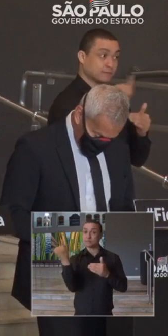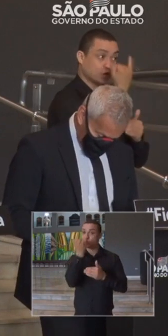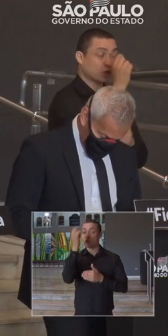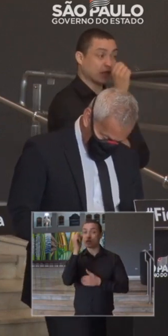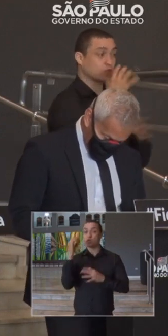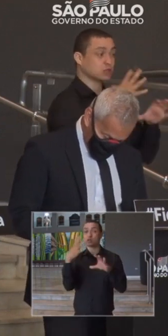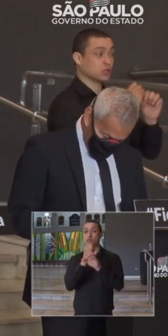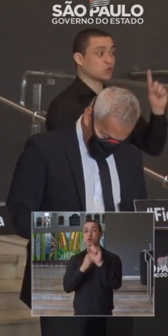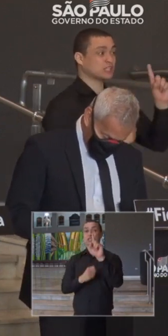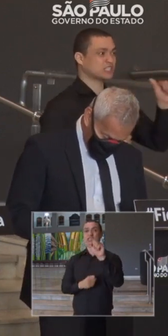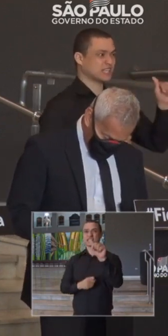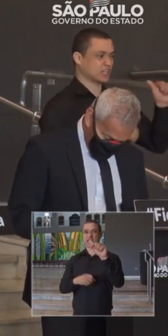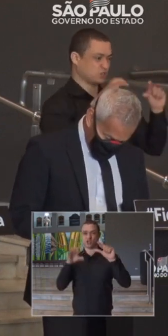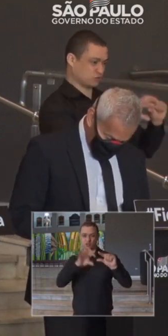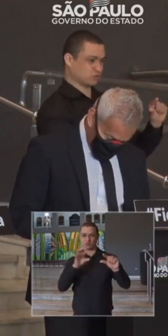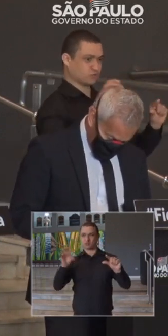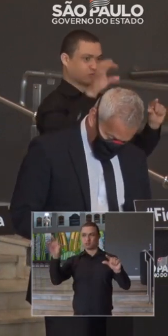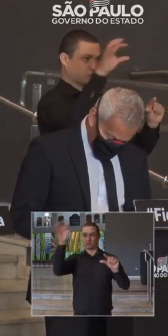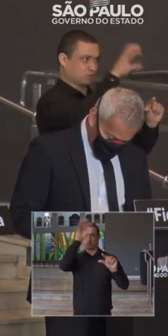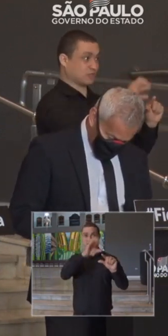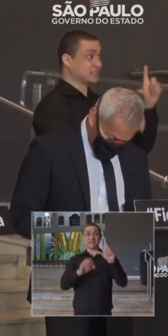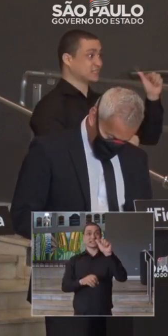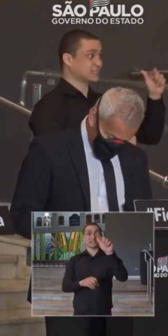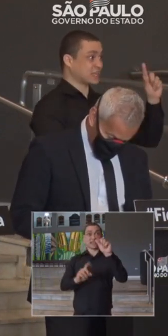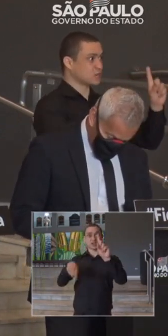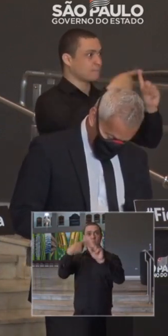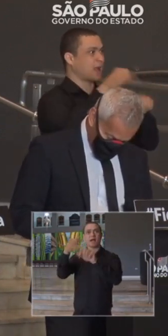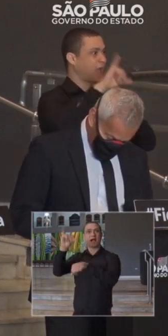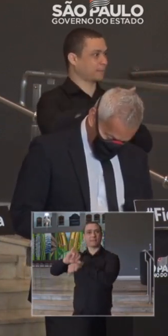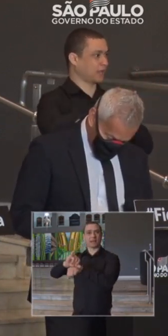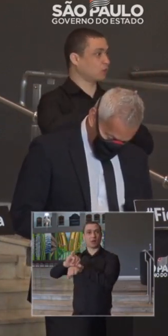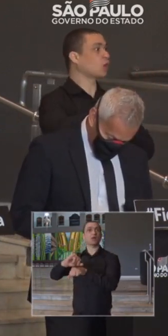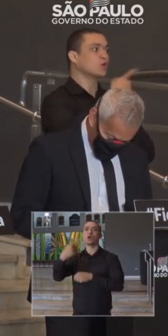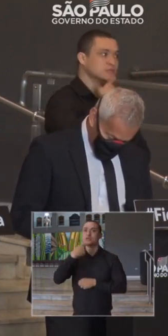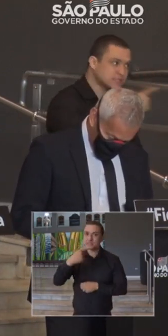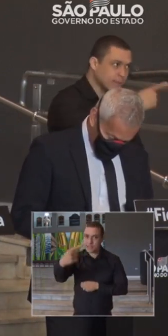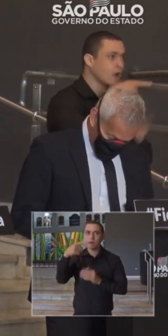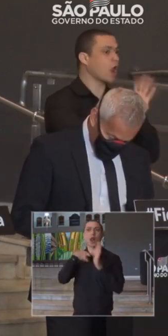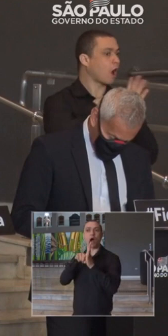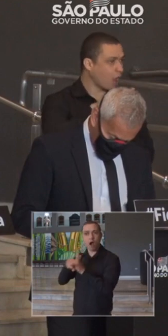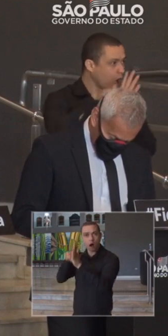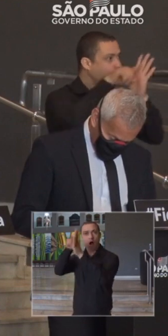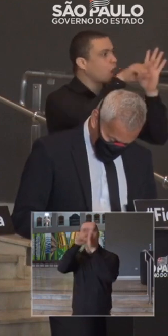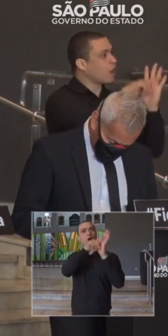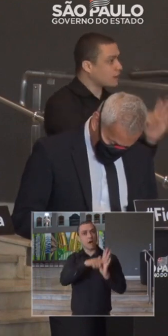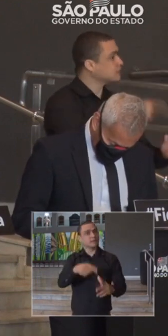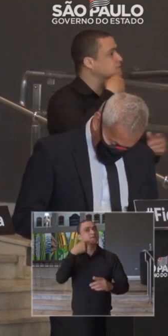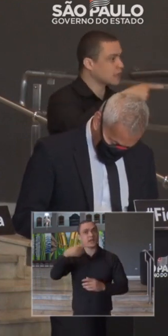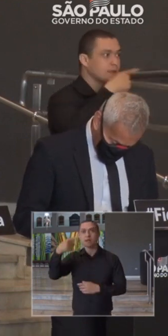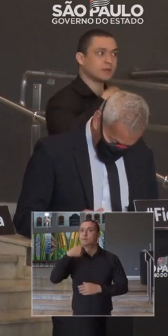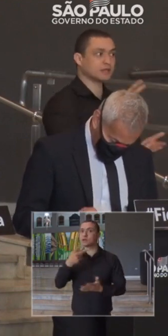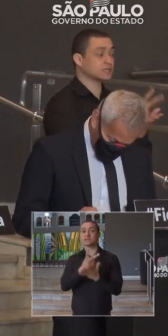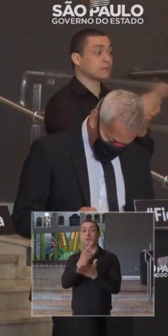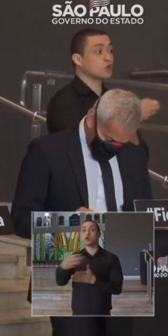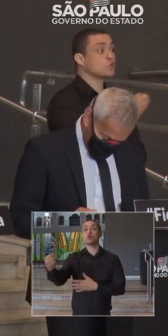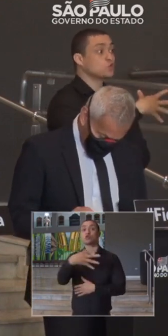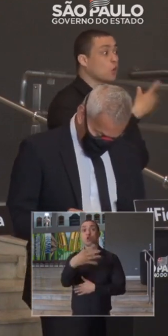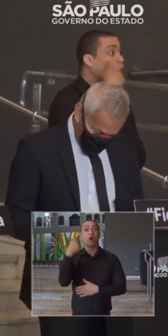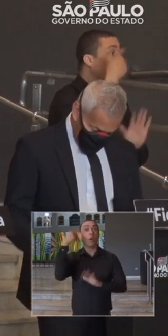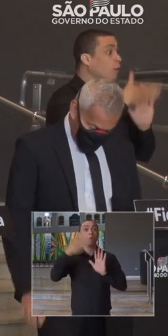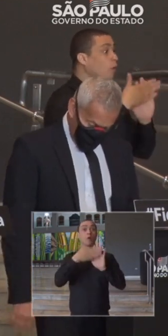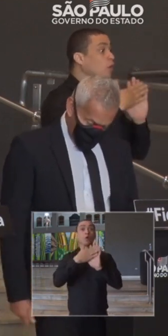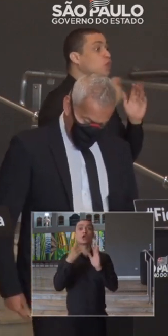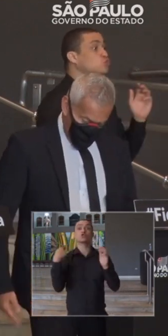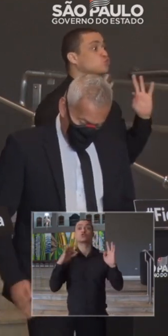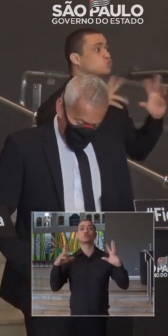17 DRS mais a capital e essa análise semanal traz um outro pressuposto básico, o pressuposto da